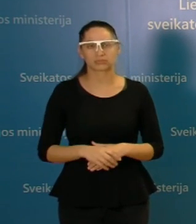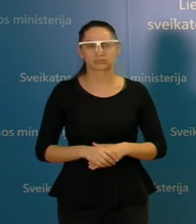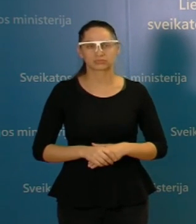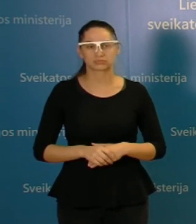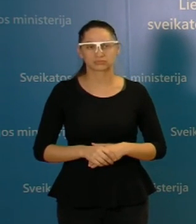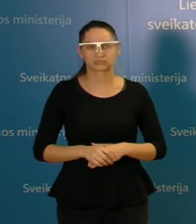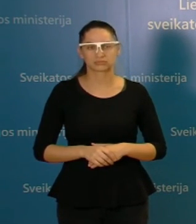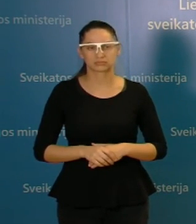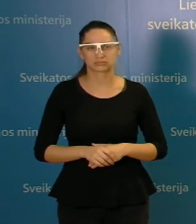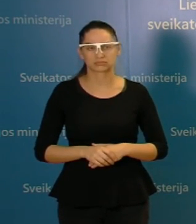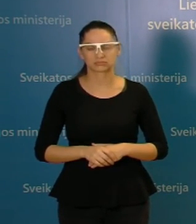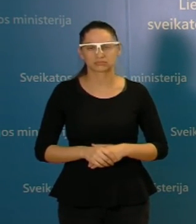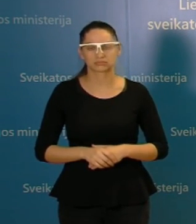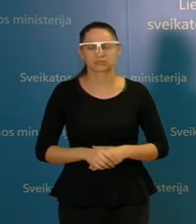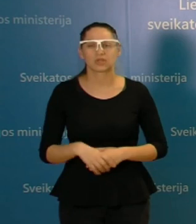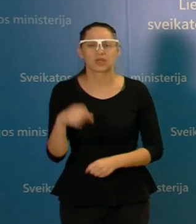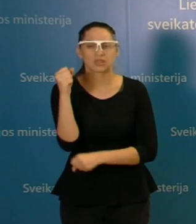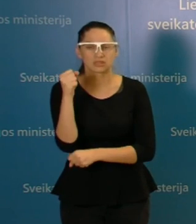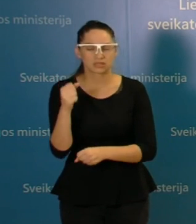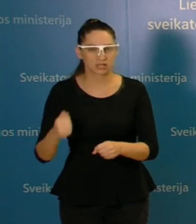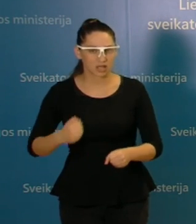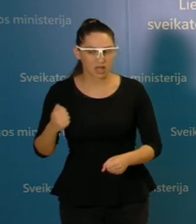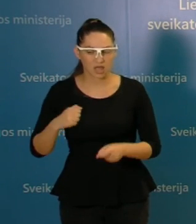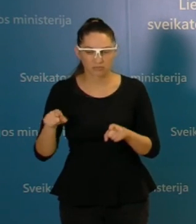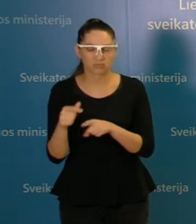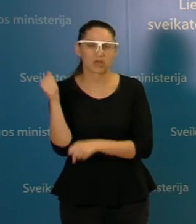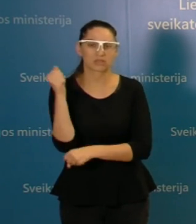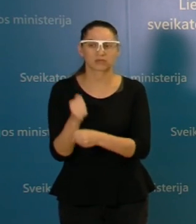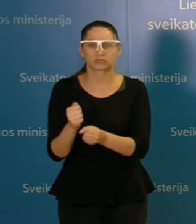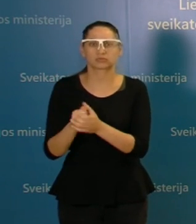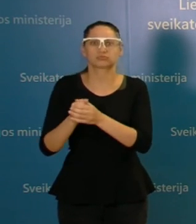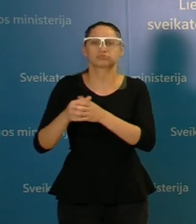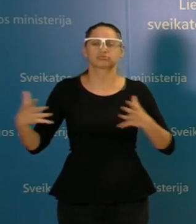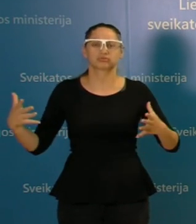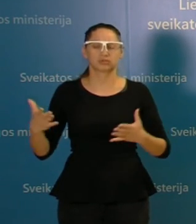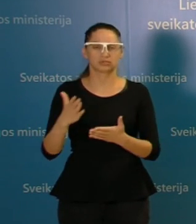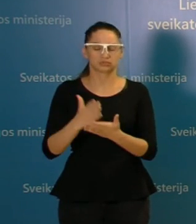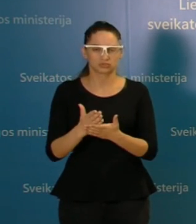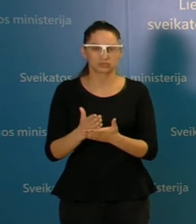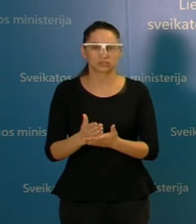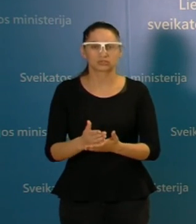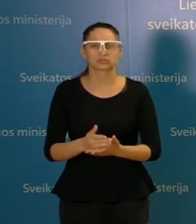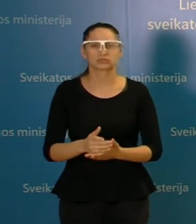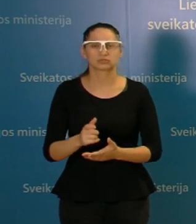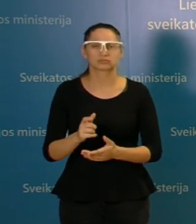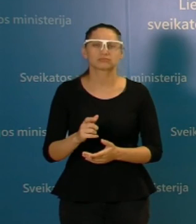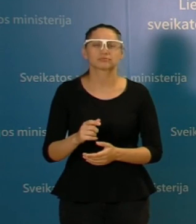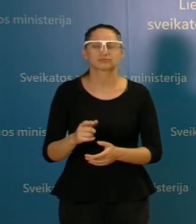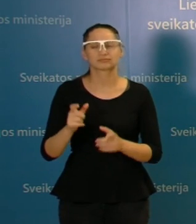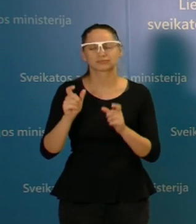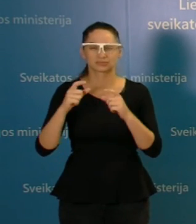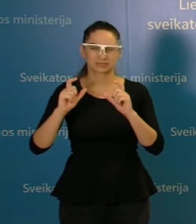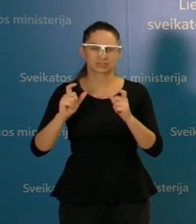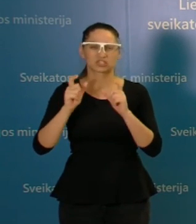ištikliai yra riboti visur, net ir kariuomenėje jie yra riboti. Tikrai iš auktinių niekas nepasodins prie telefonų,